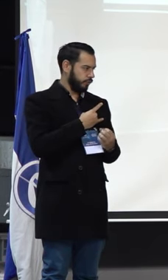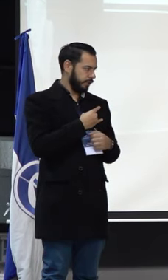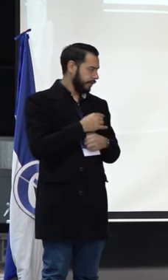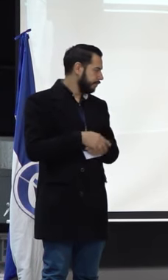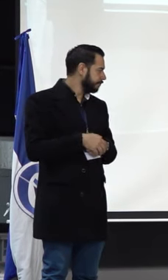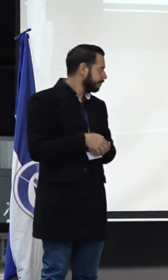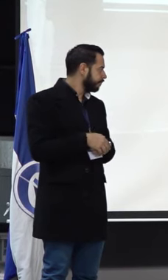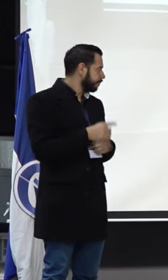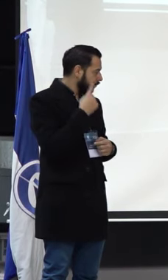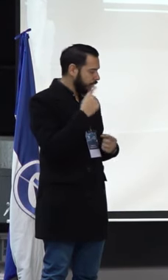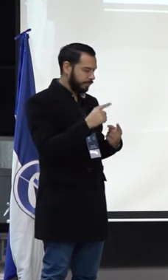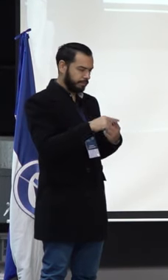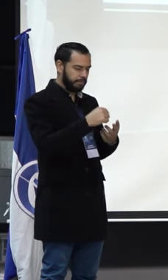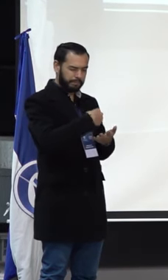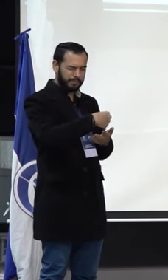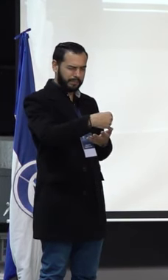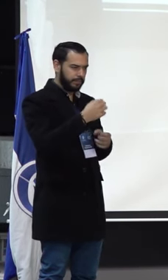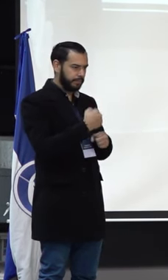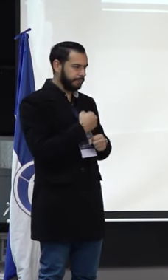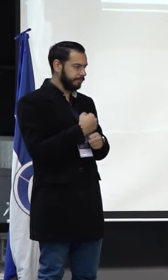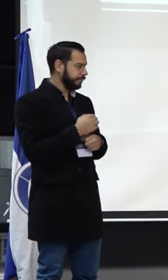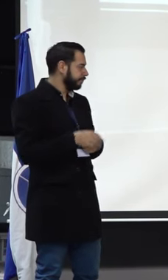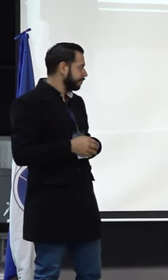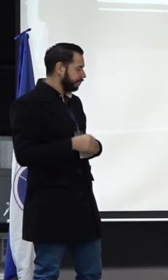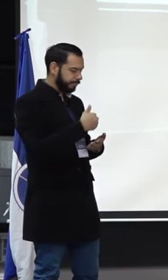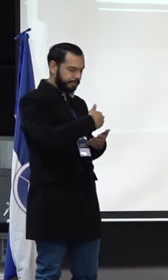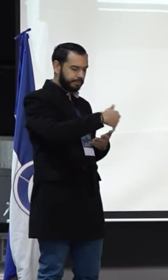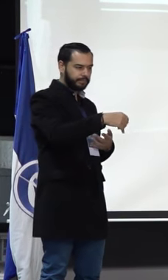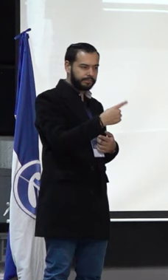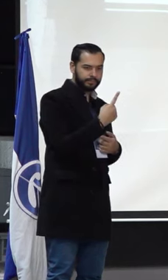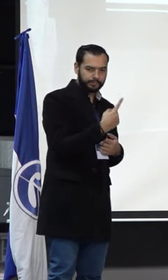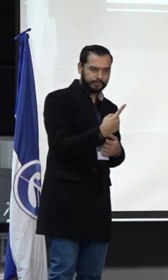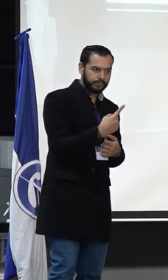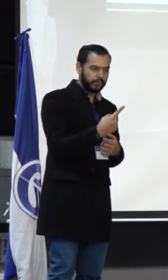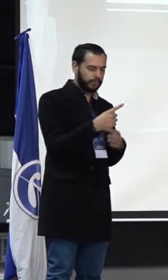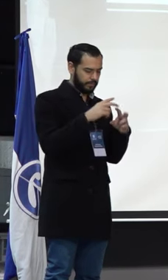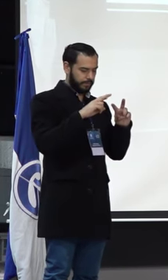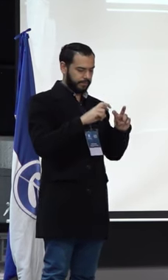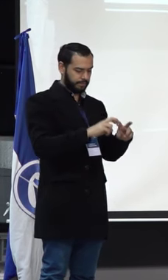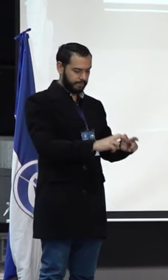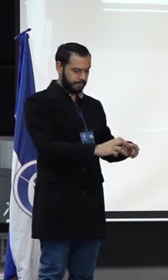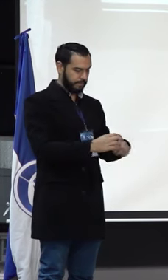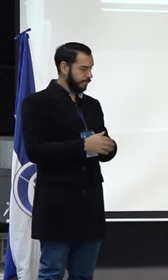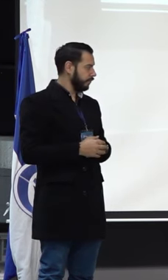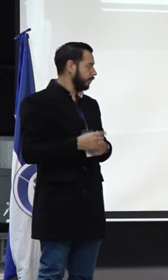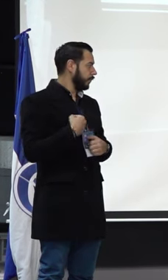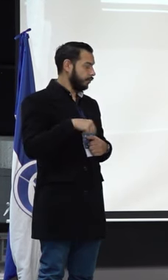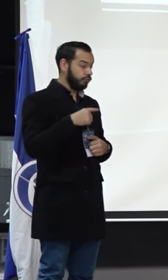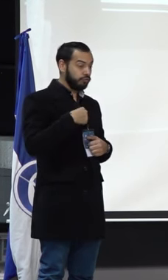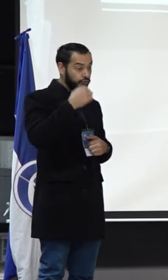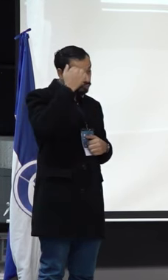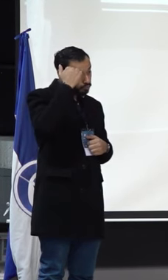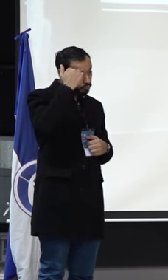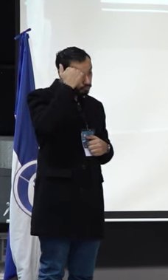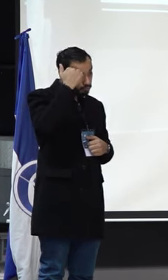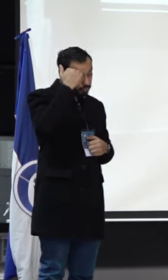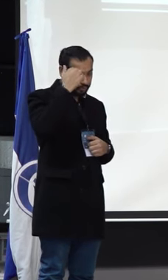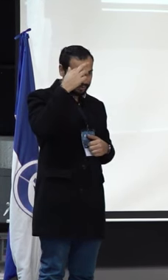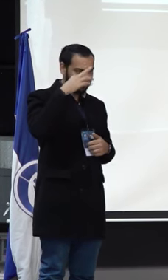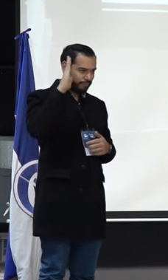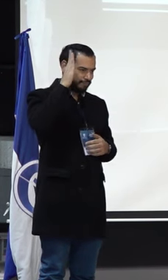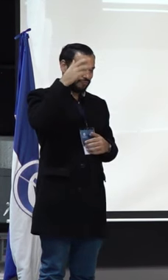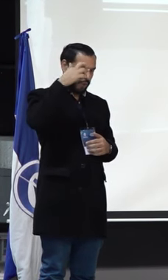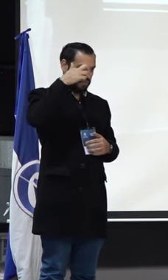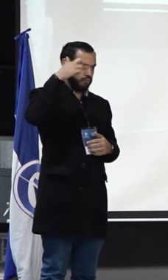entonces va a arrancar con el primer eje de trabajo. El primer eje de trabajo corresponde a investigación. Como maestros creemos que la profesionalización